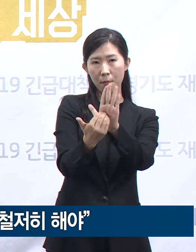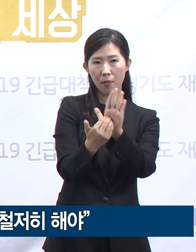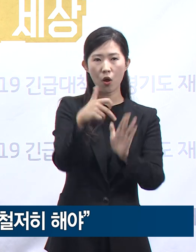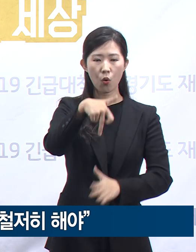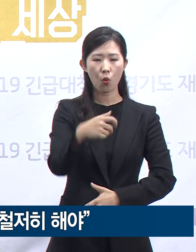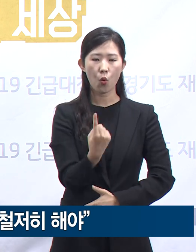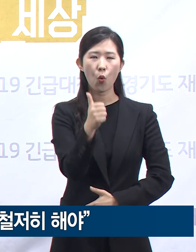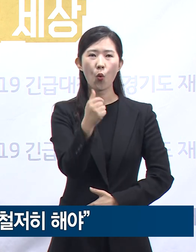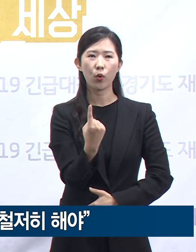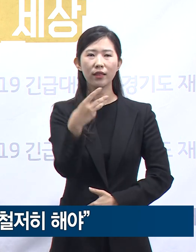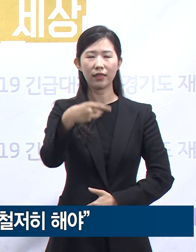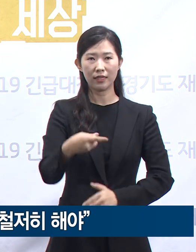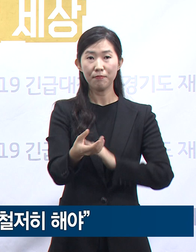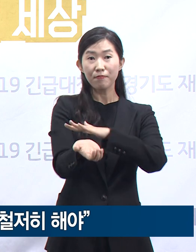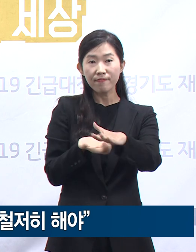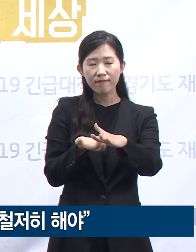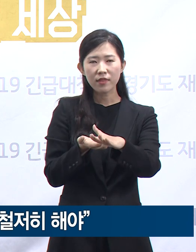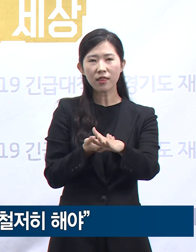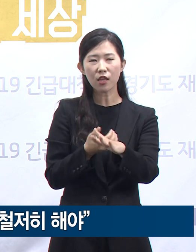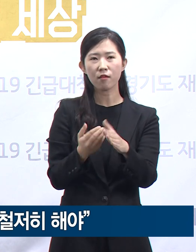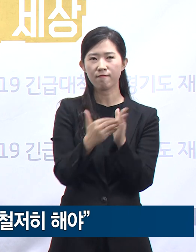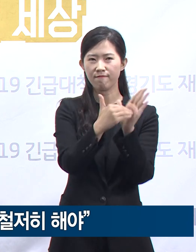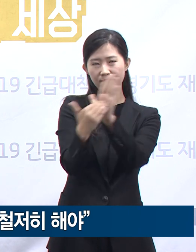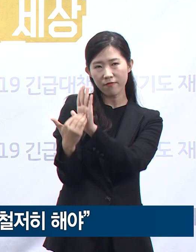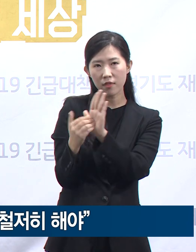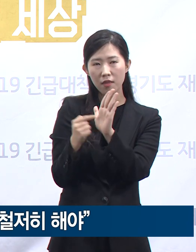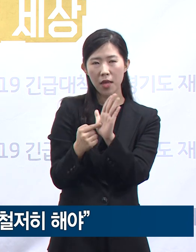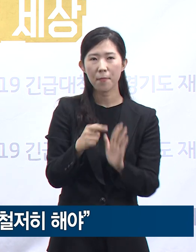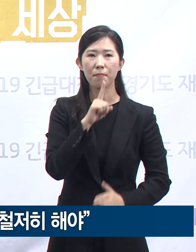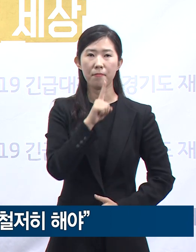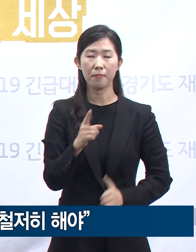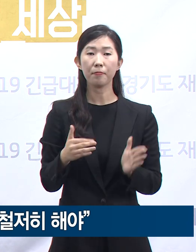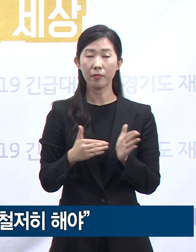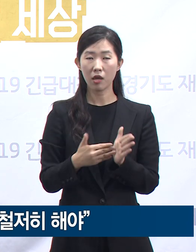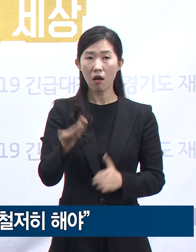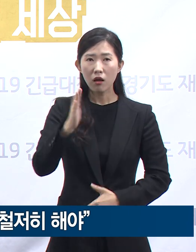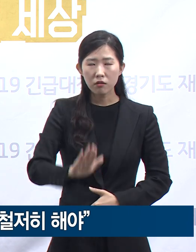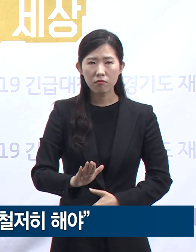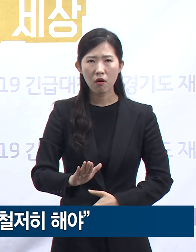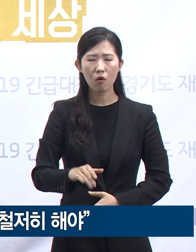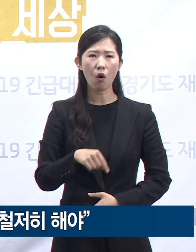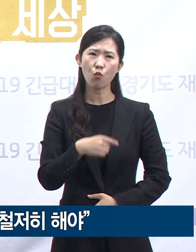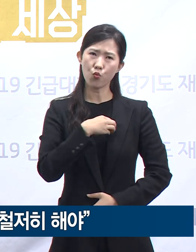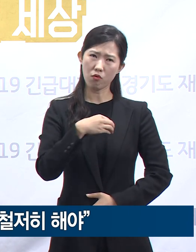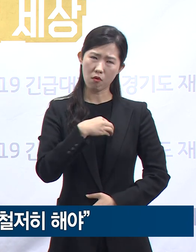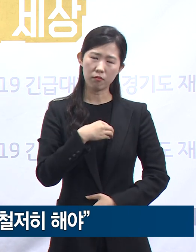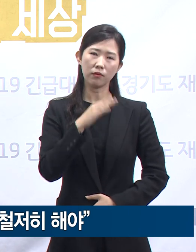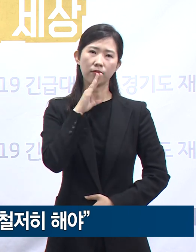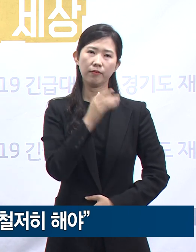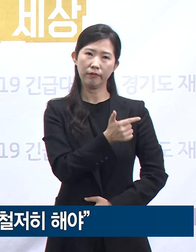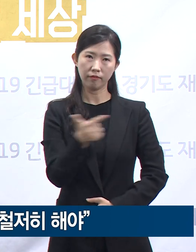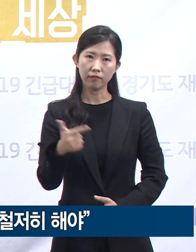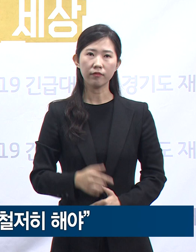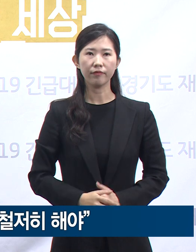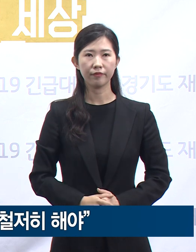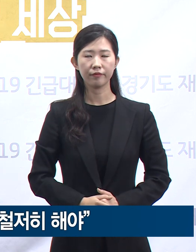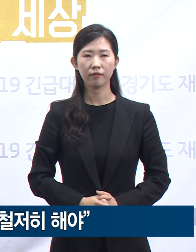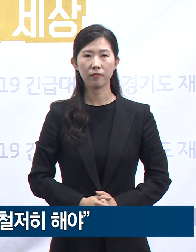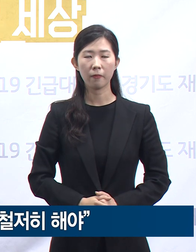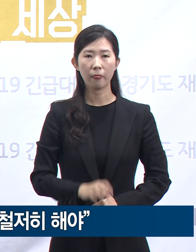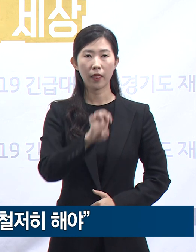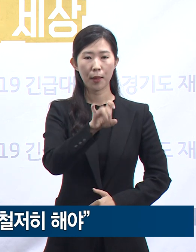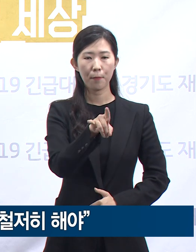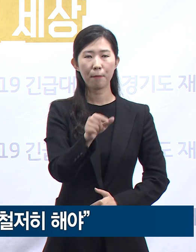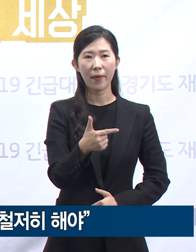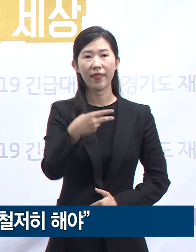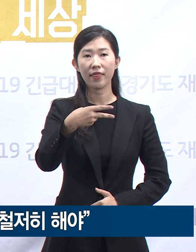강조해 왔습니다. 하지만 그럼에도 불구하고 감당해야 할 위험 수준은 여전히 높습니다. 팬데믹